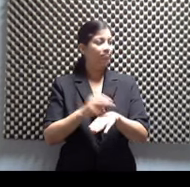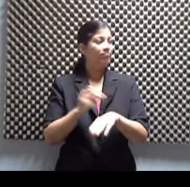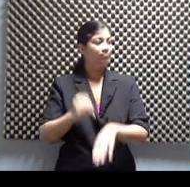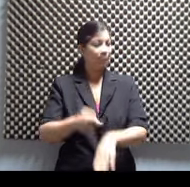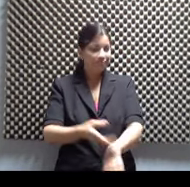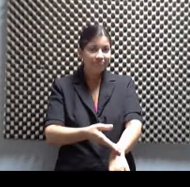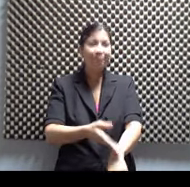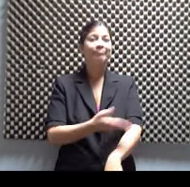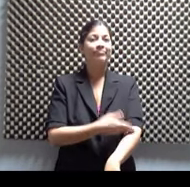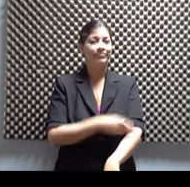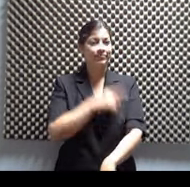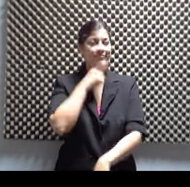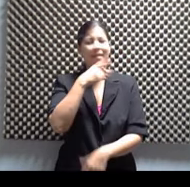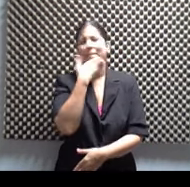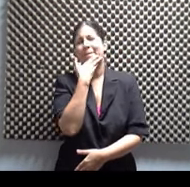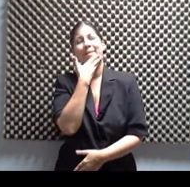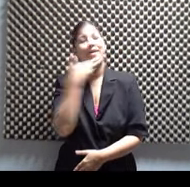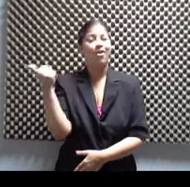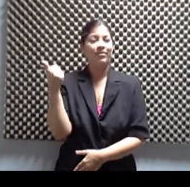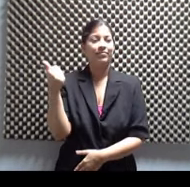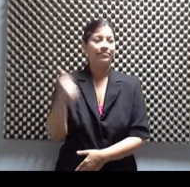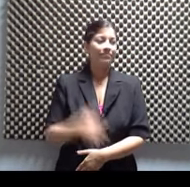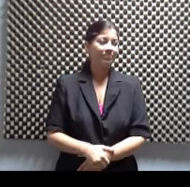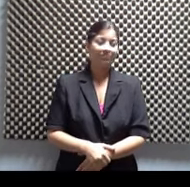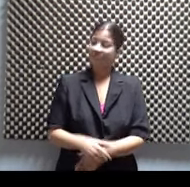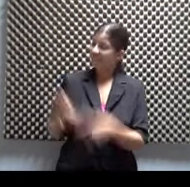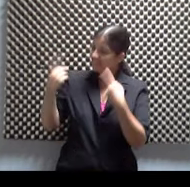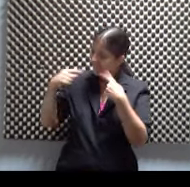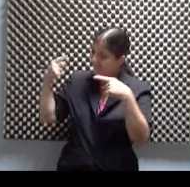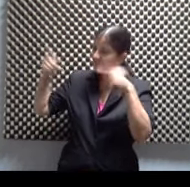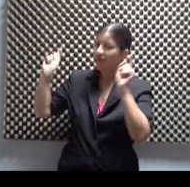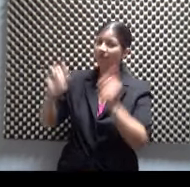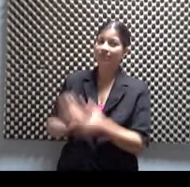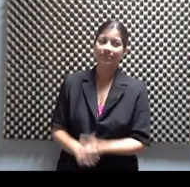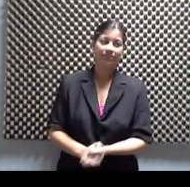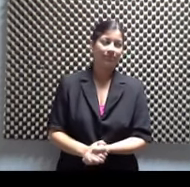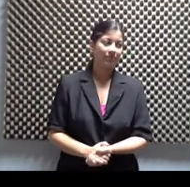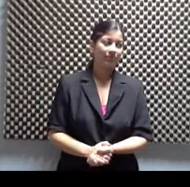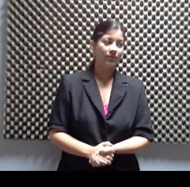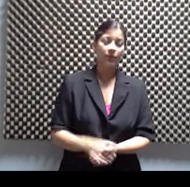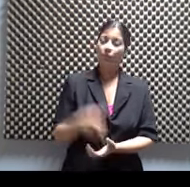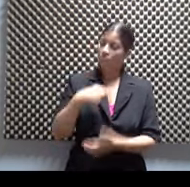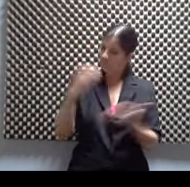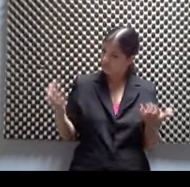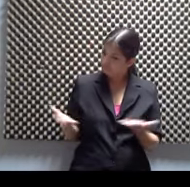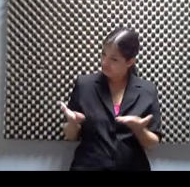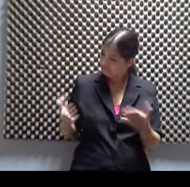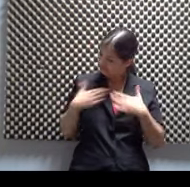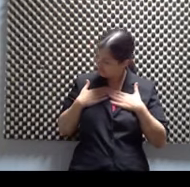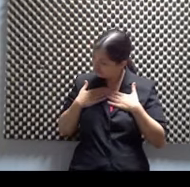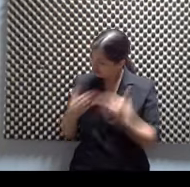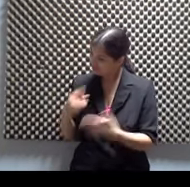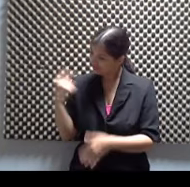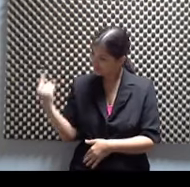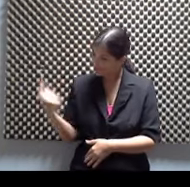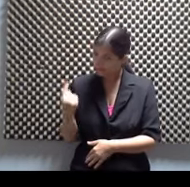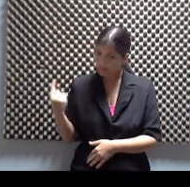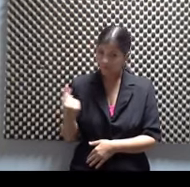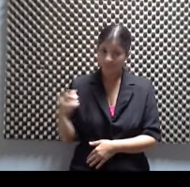divino. Chuchín. mejor. Mucho éxito. Y aquí siempre, a tu orden, con la puerta abierta. Y muchos éxitos